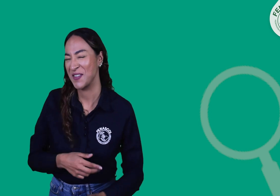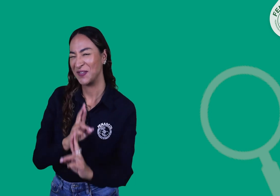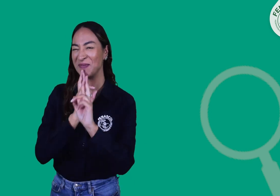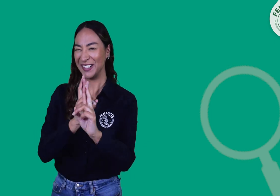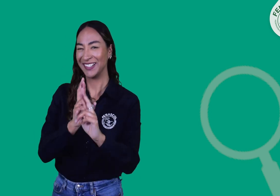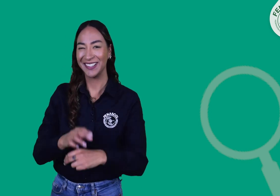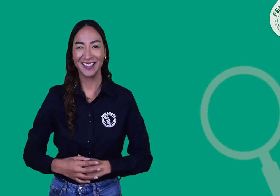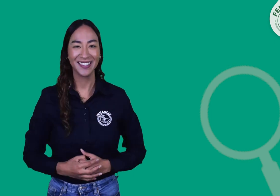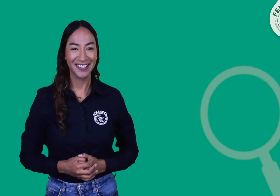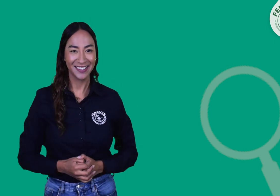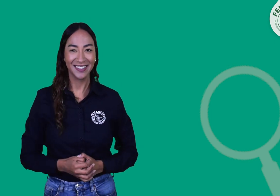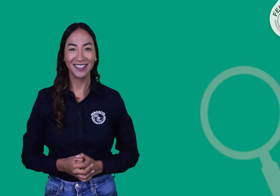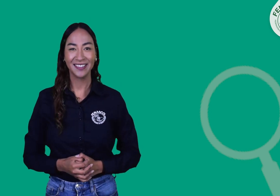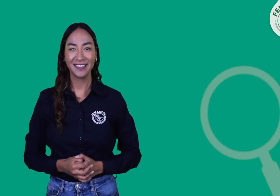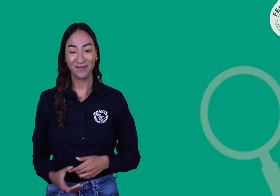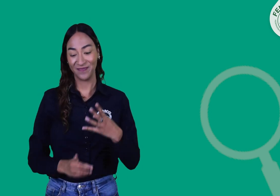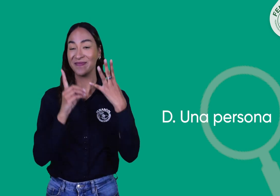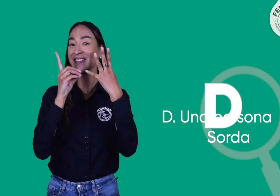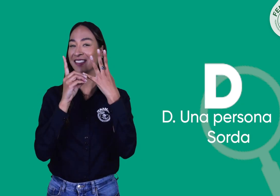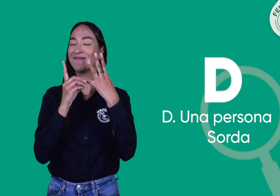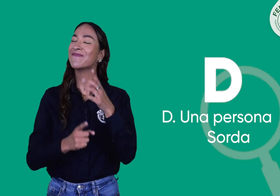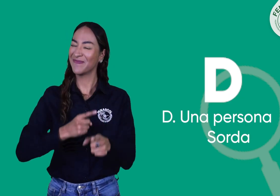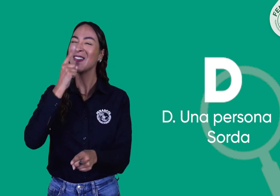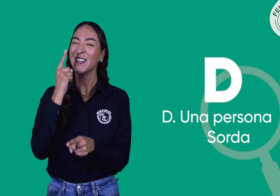Entonces, la respuesta correcta es la D.